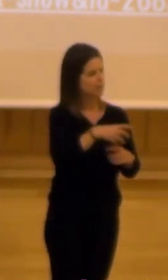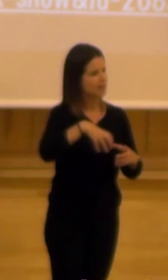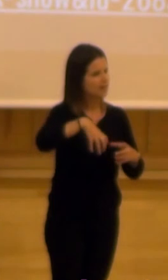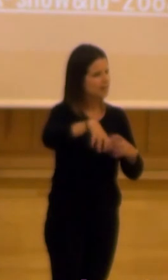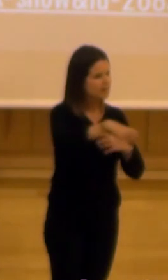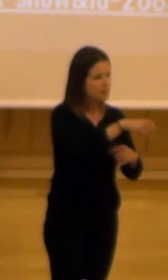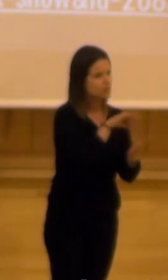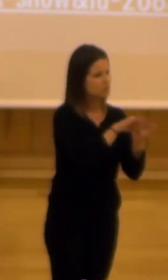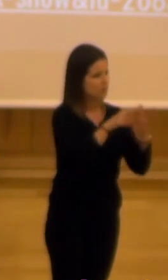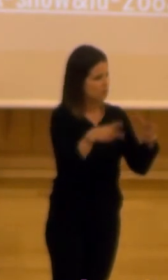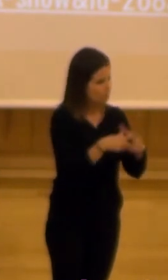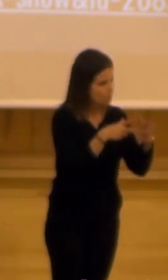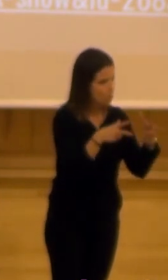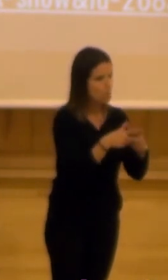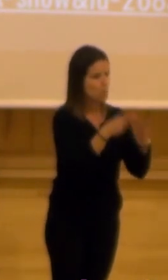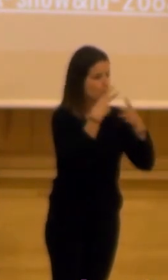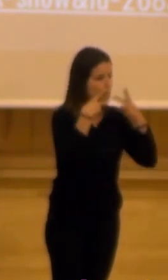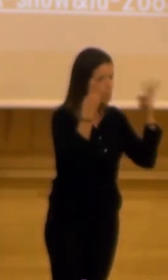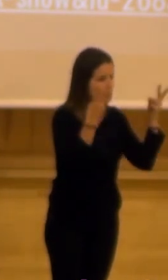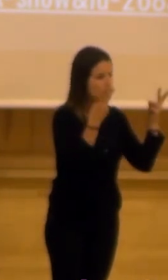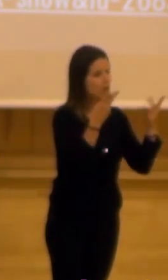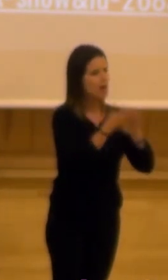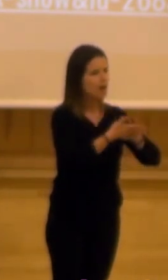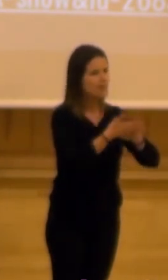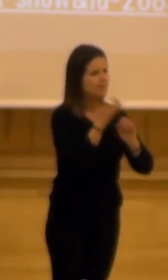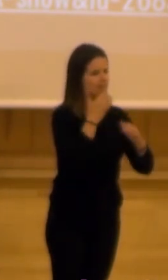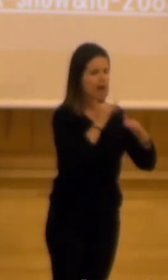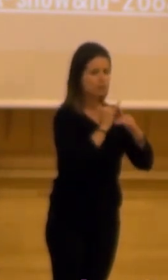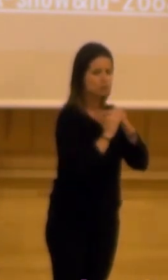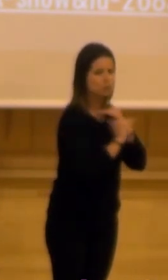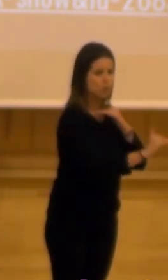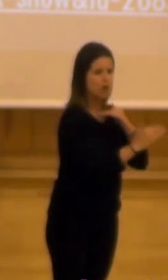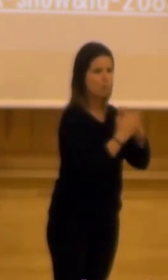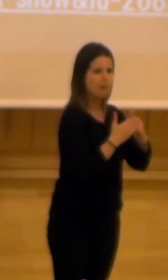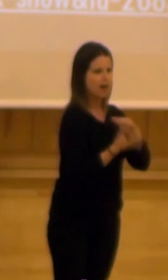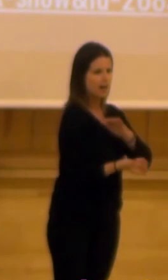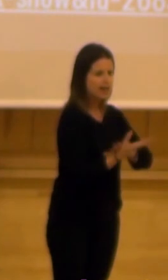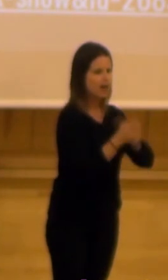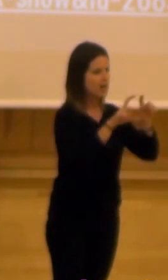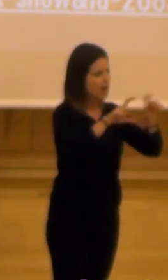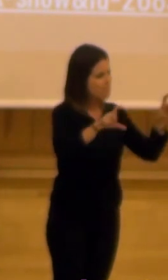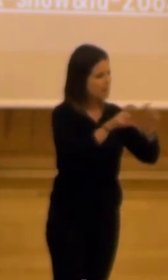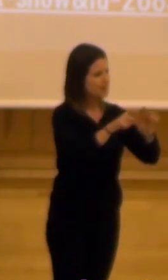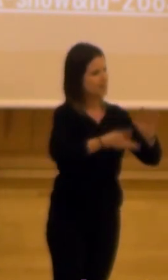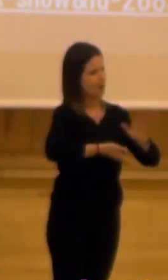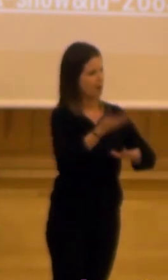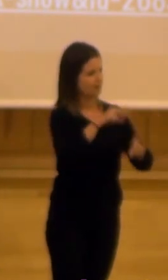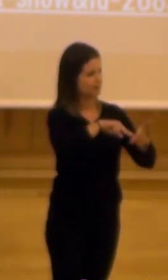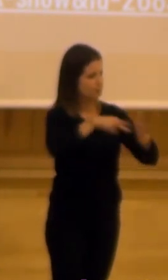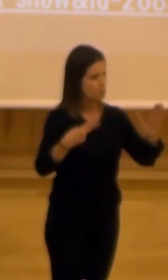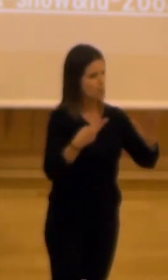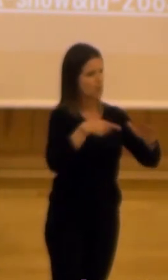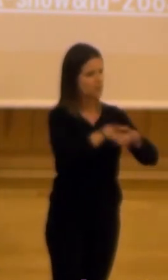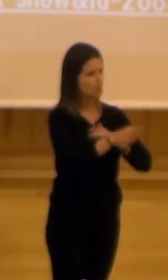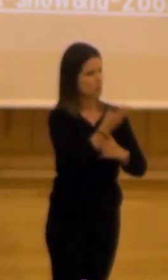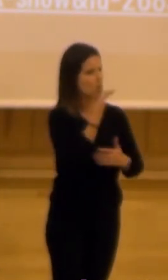de distribución de los servicios públicos habrá que hablar dónde si tenemos suelo o no para que se implanten de empresas hablamos de alta tecnología desarrollo de